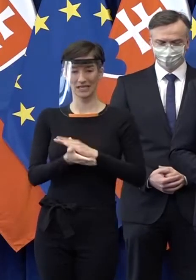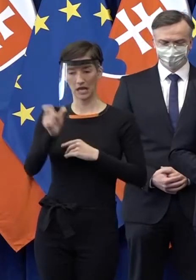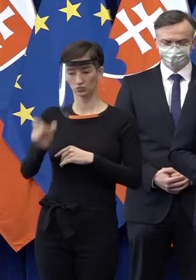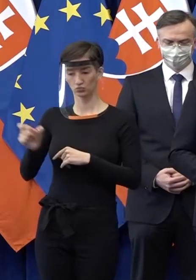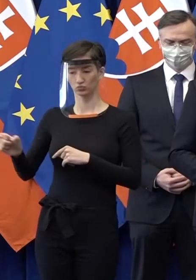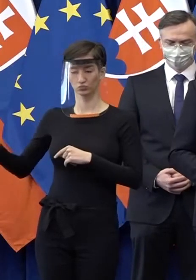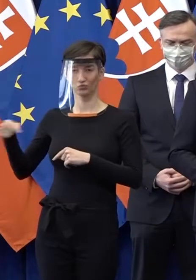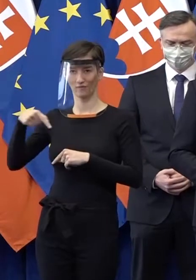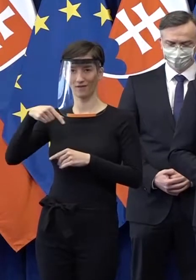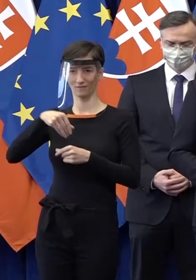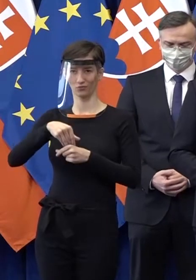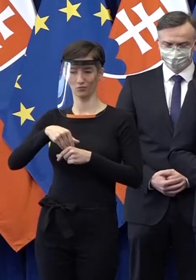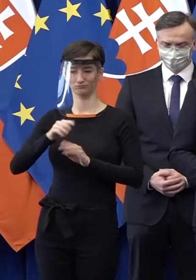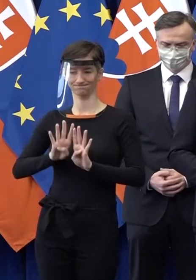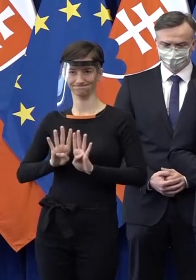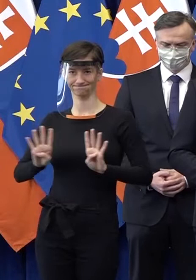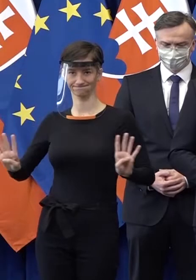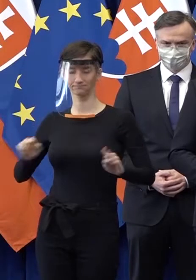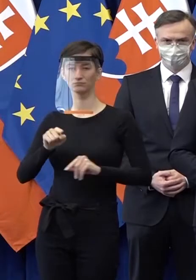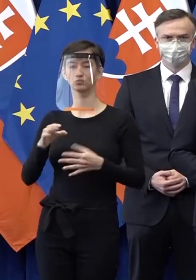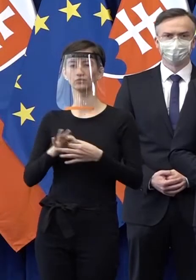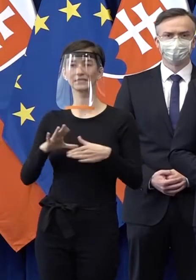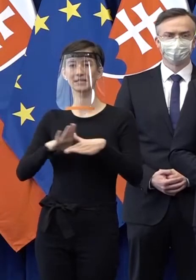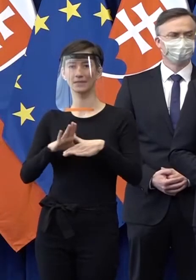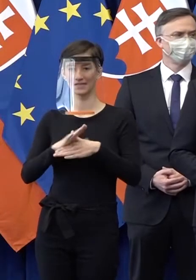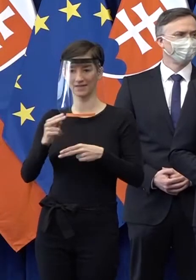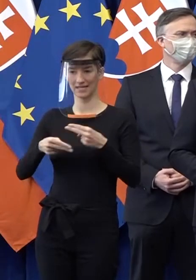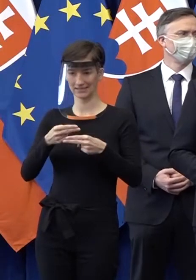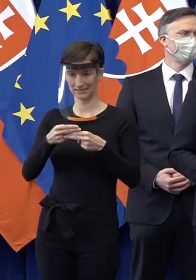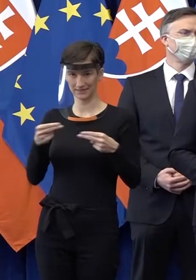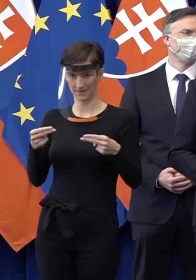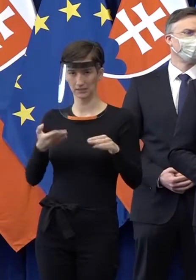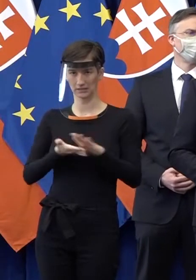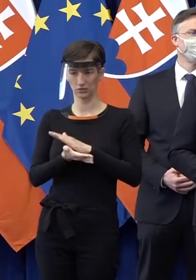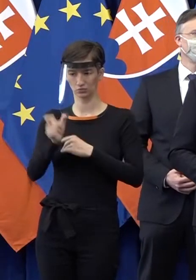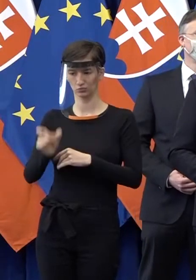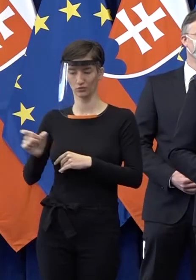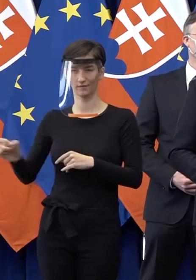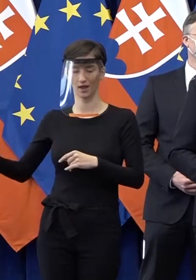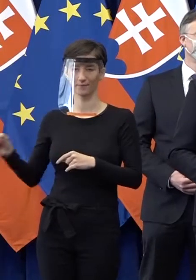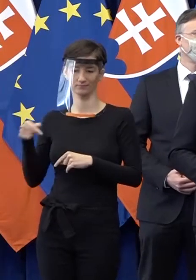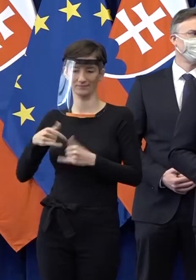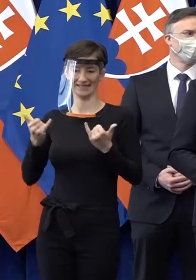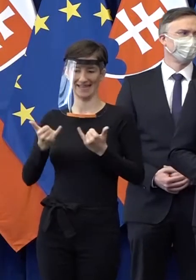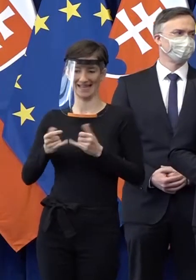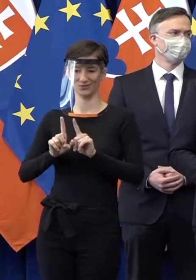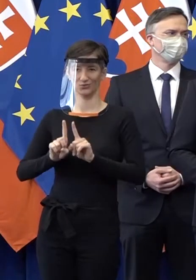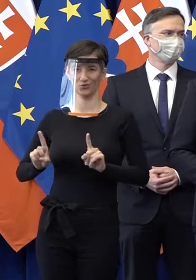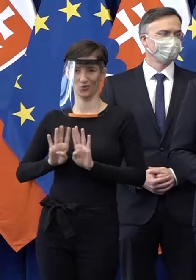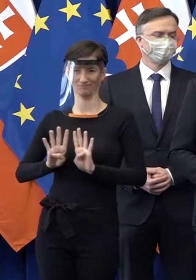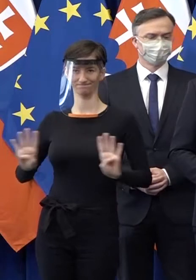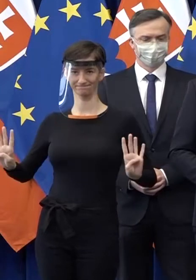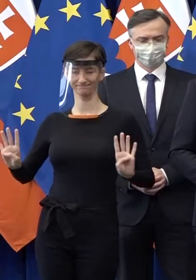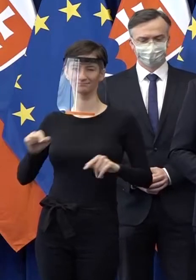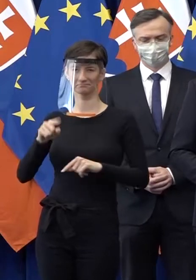zamestnávateľských zväzov a podnikateľských inštitúcií. Vidíte ich tu za mňou. Myslím, že